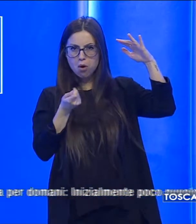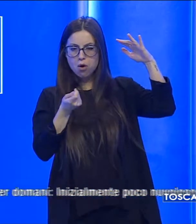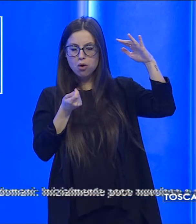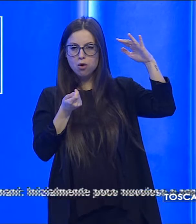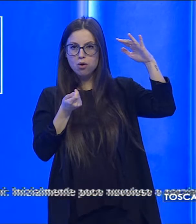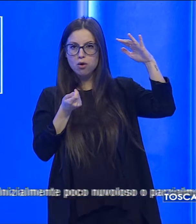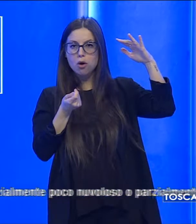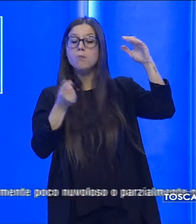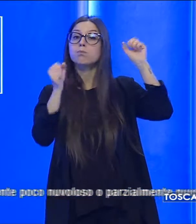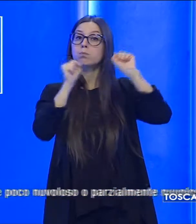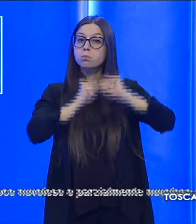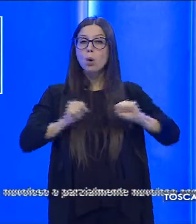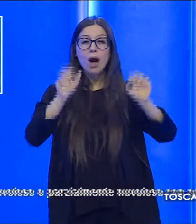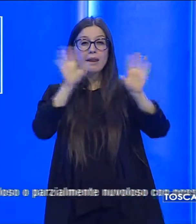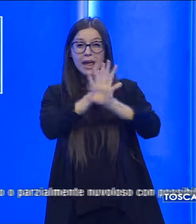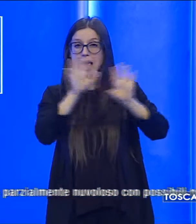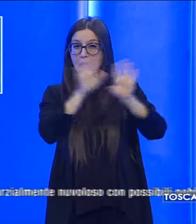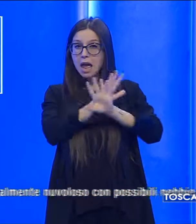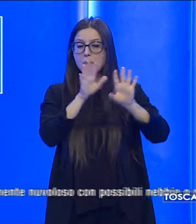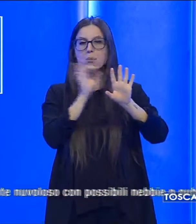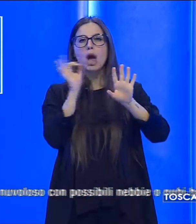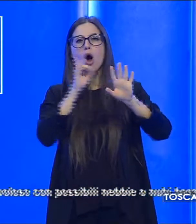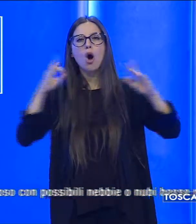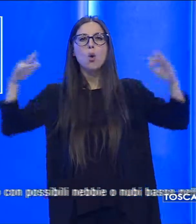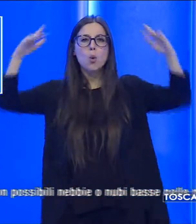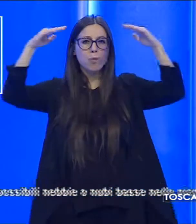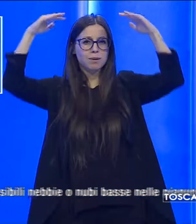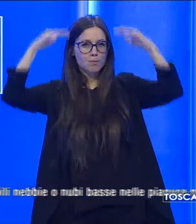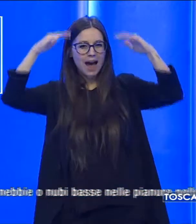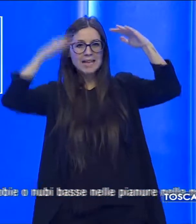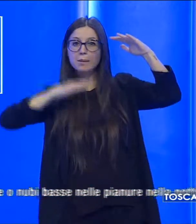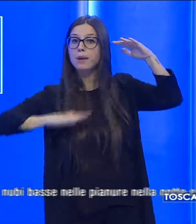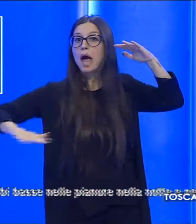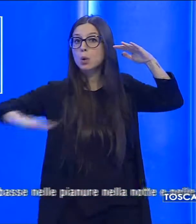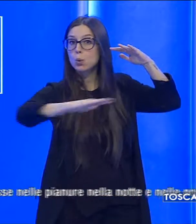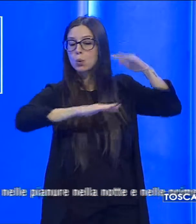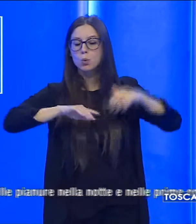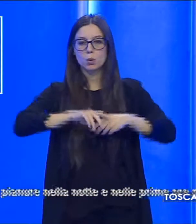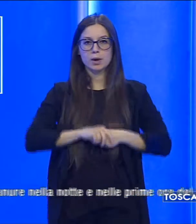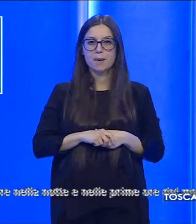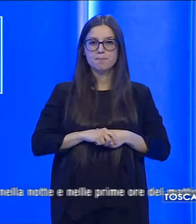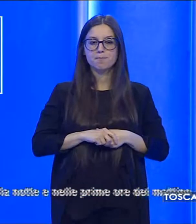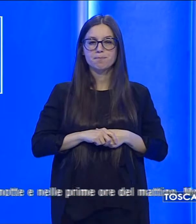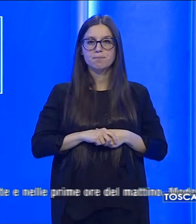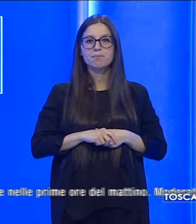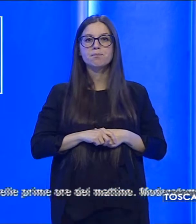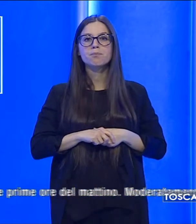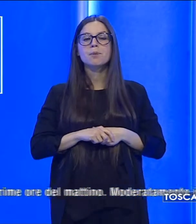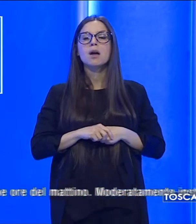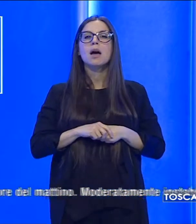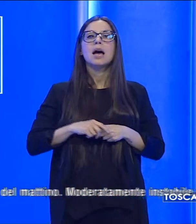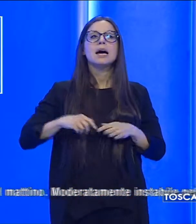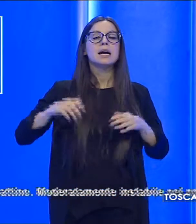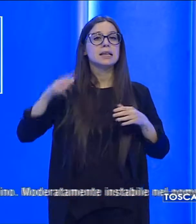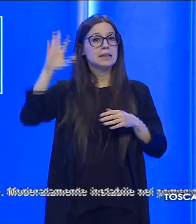con possibili nebbie o nubi basse nelle pianure, moderatamente instabile nel pomeriggio,